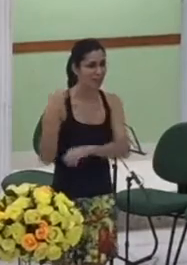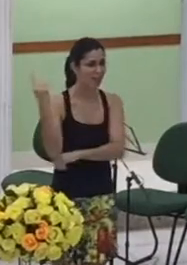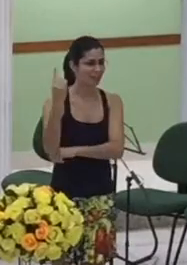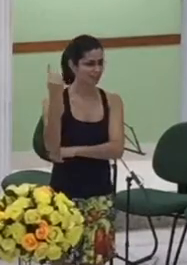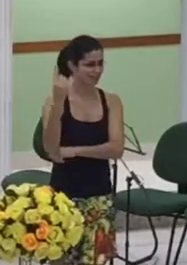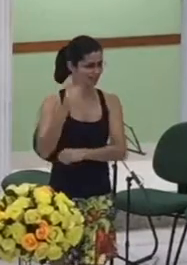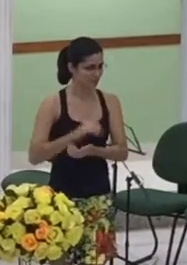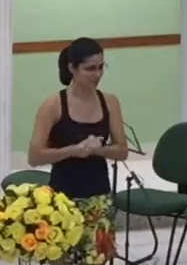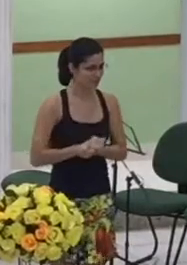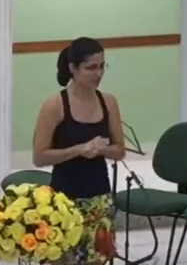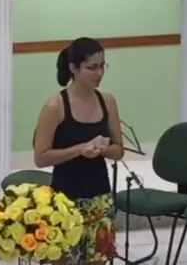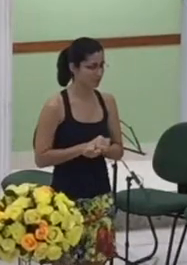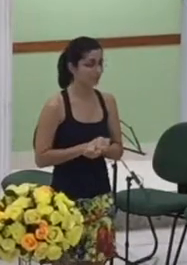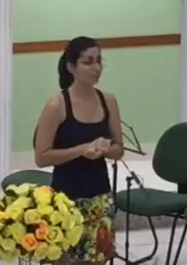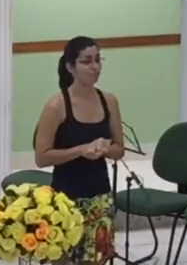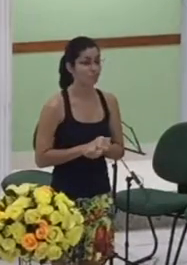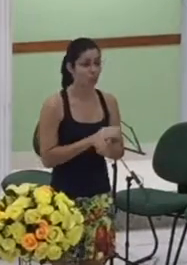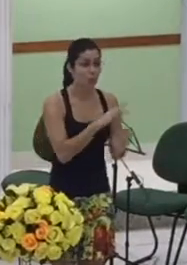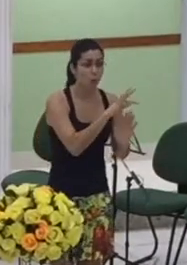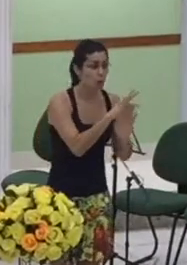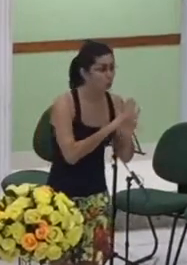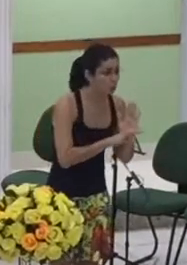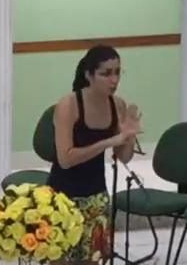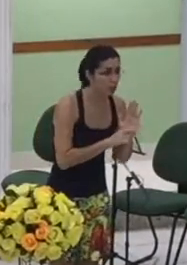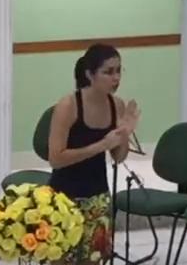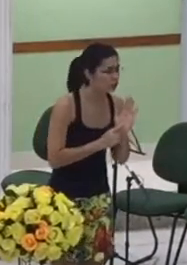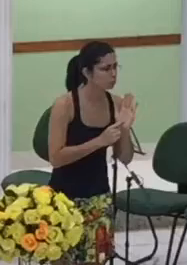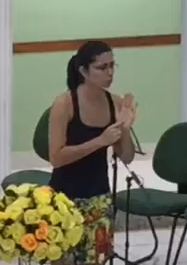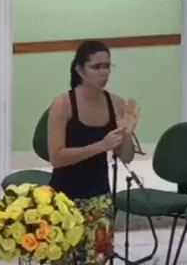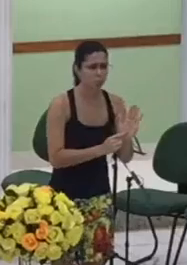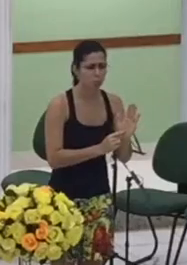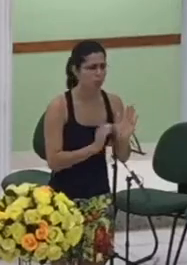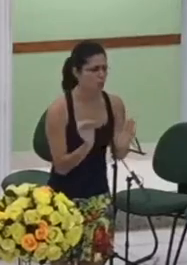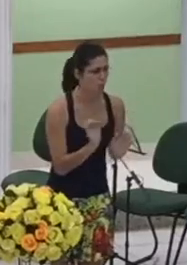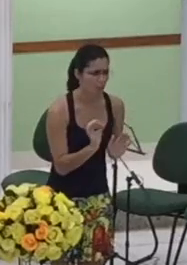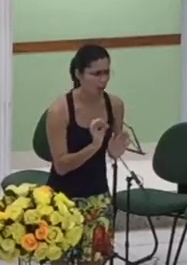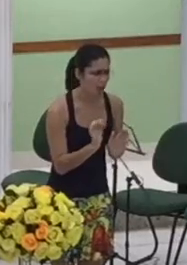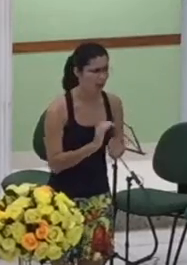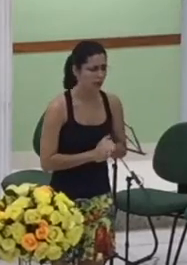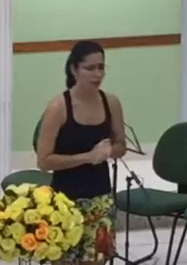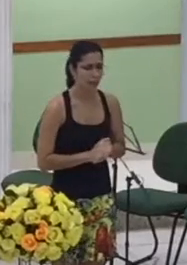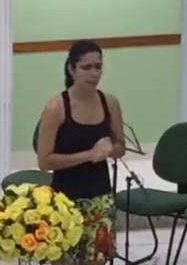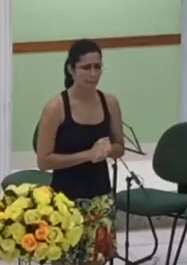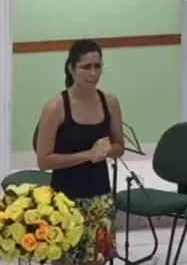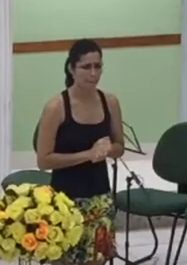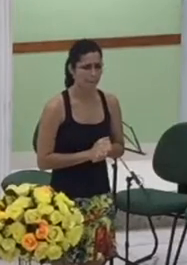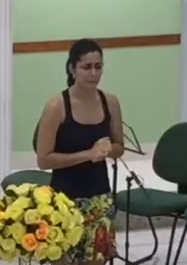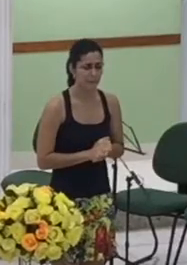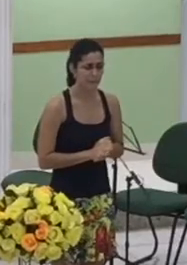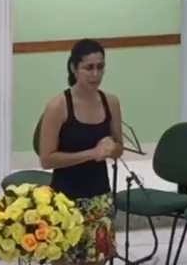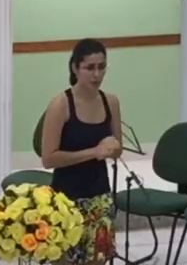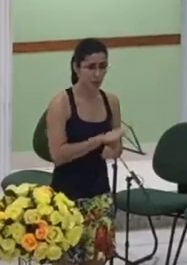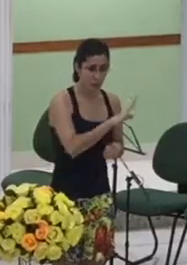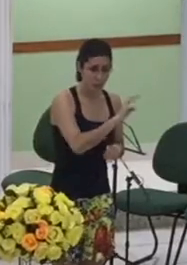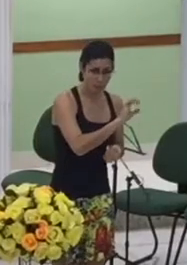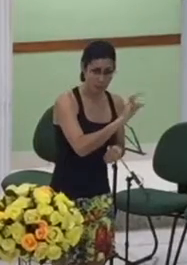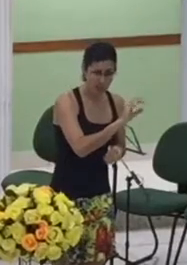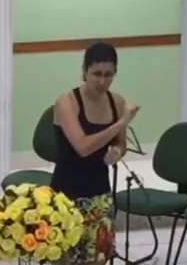e o texto não diz em nenhum momento que Betseba tenha resistido ao convite de Davi ela foi